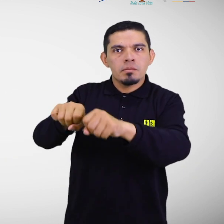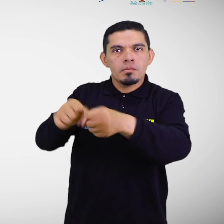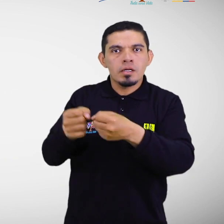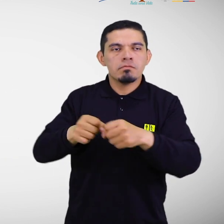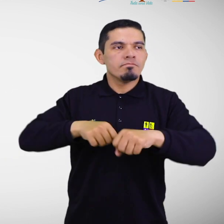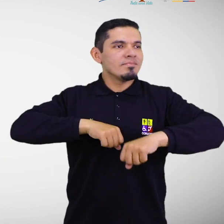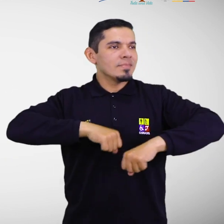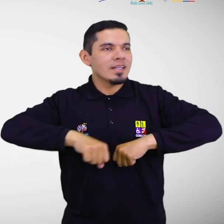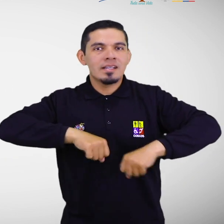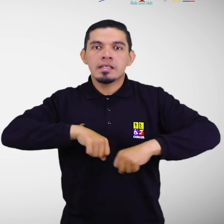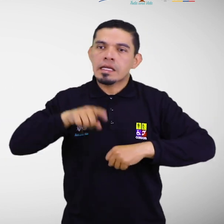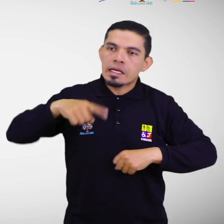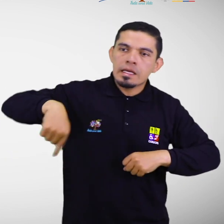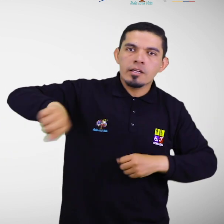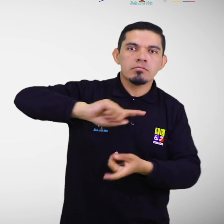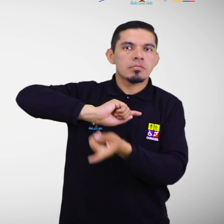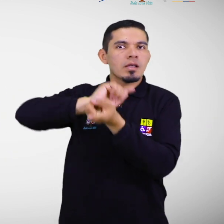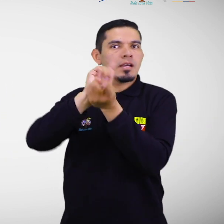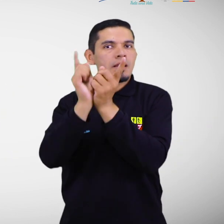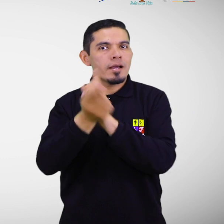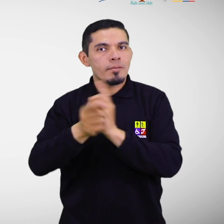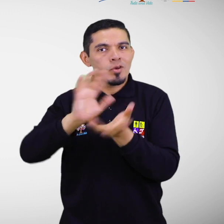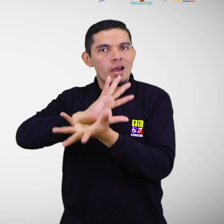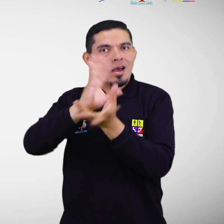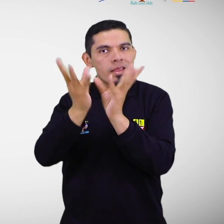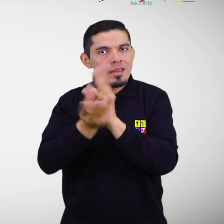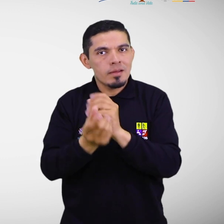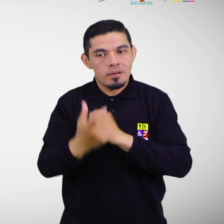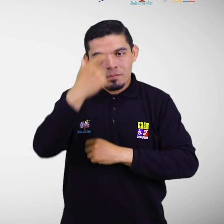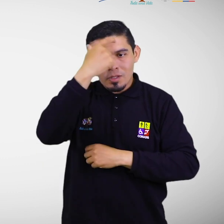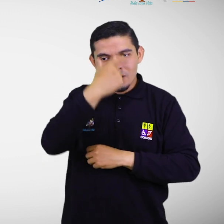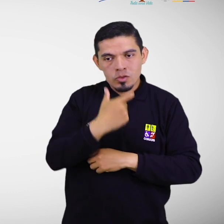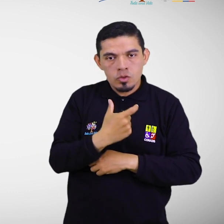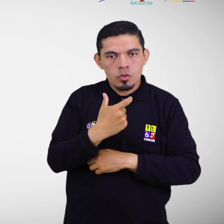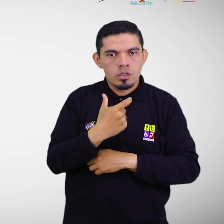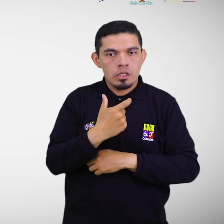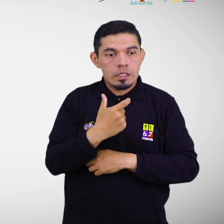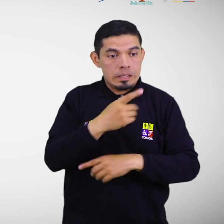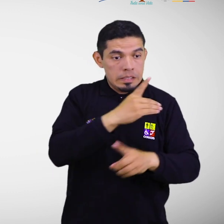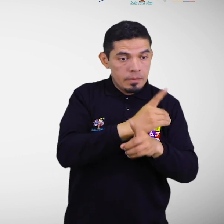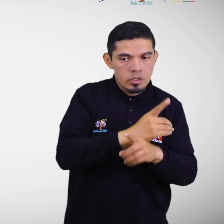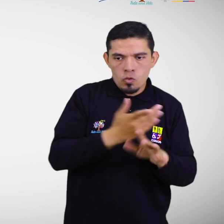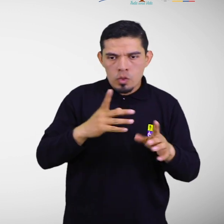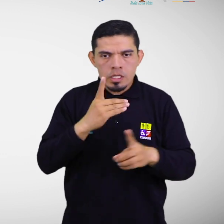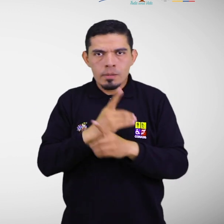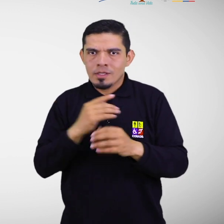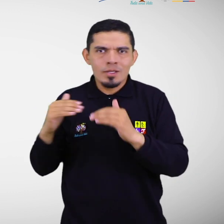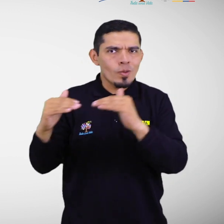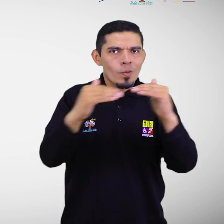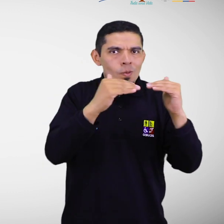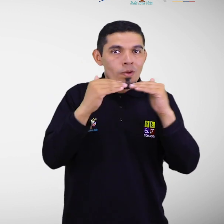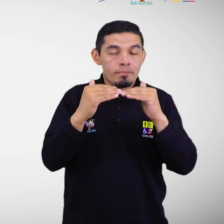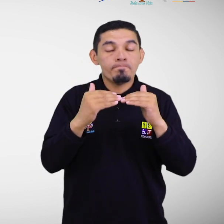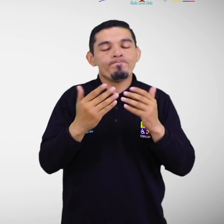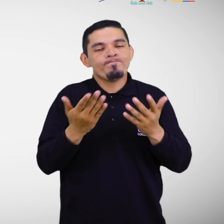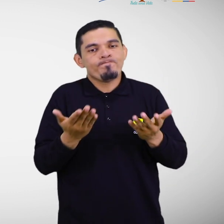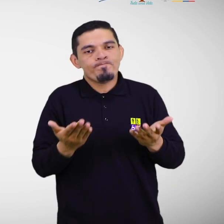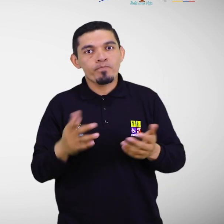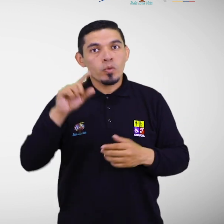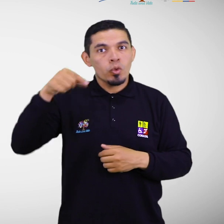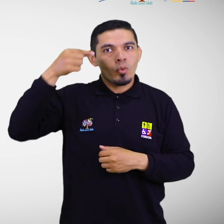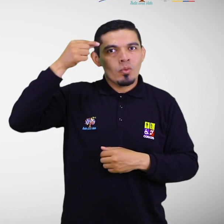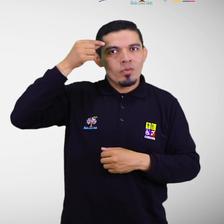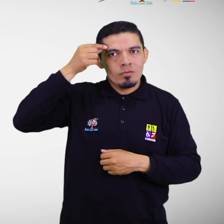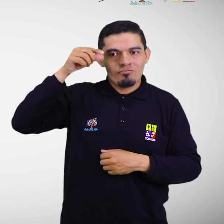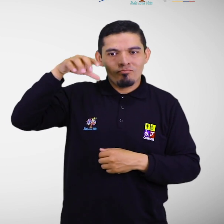el entorno debe adaptarse a las necesidades de las personas con y sin discapacidad. En este contexto desde el Estado ecuatoriano